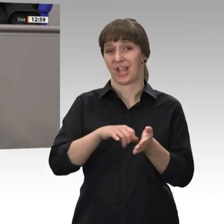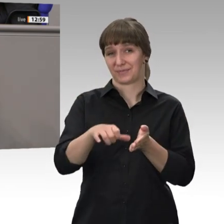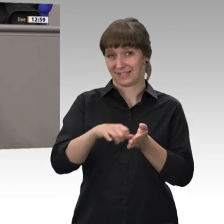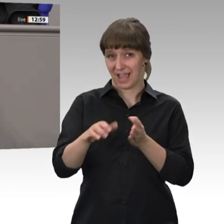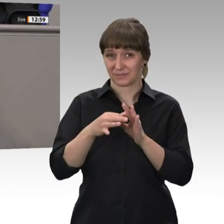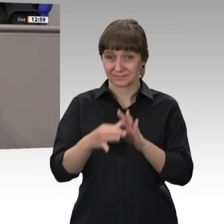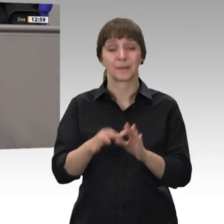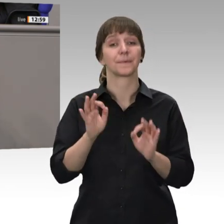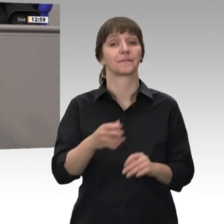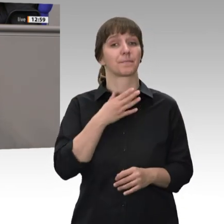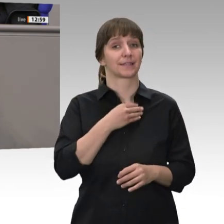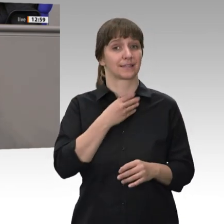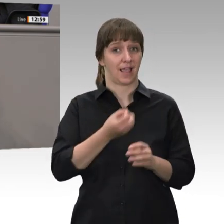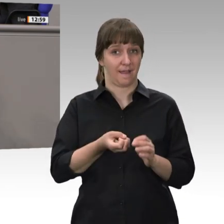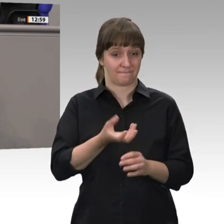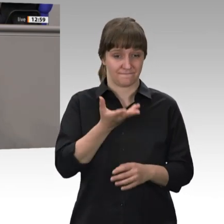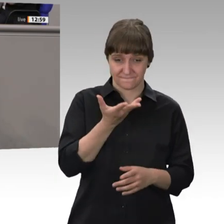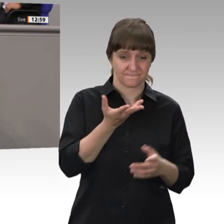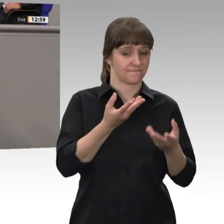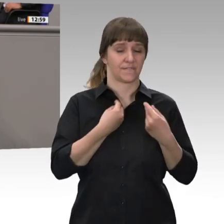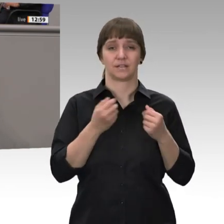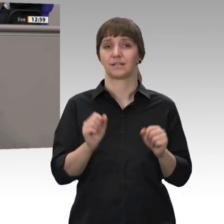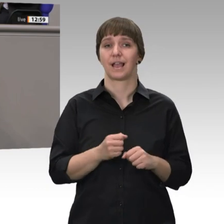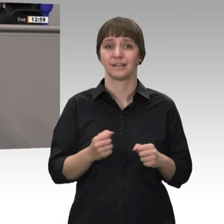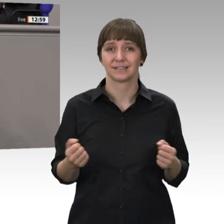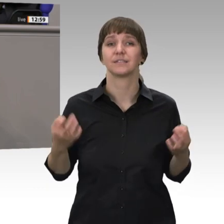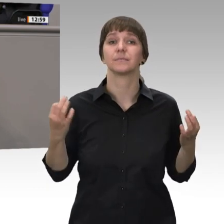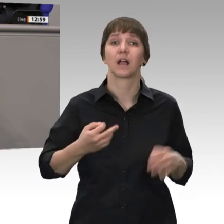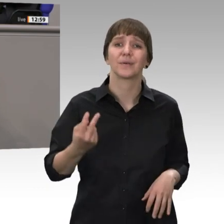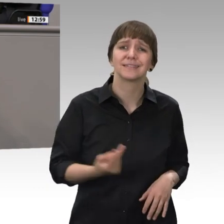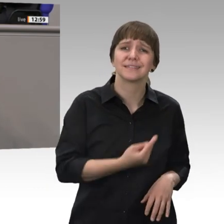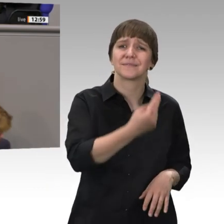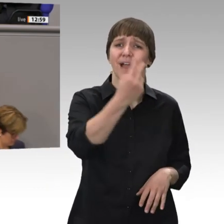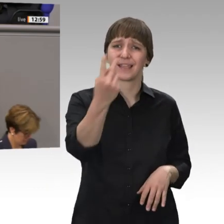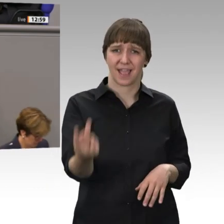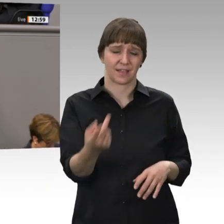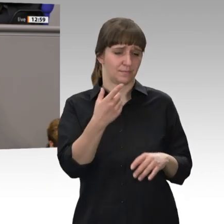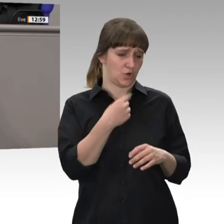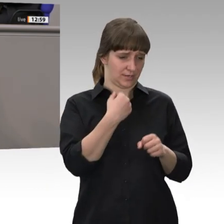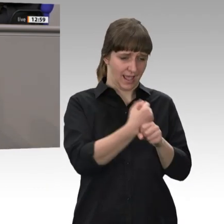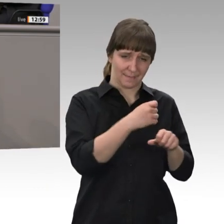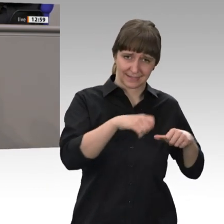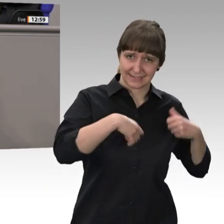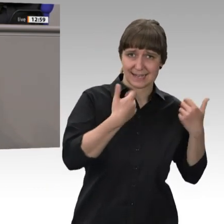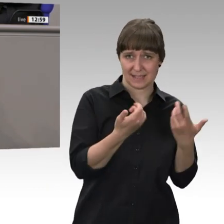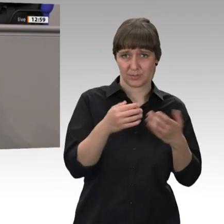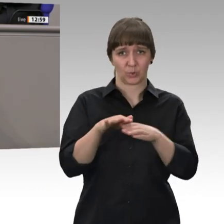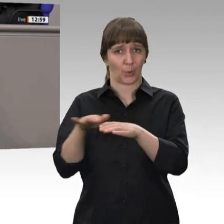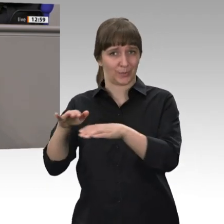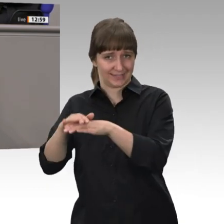des Bedarfs, der nicht gedeckt wird, sondern dass es zwei Jahre dauert beim Übergang vom Erwerbsleben in die Grundrente bis man